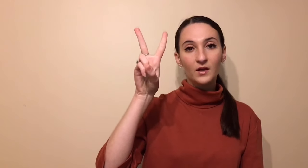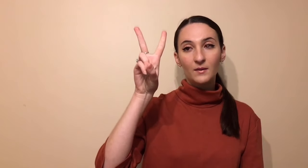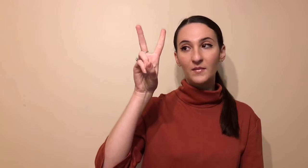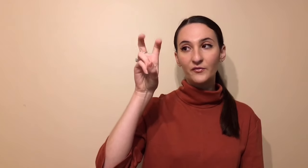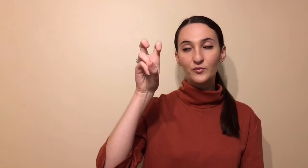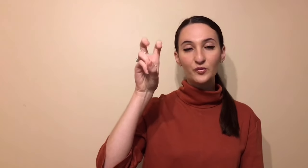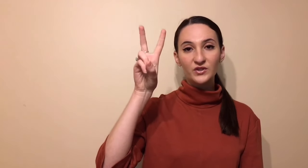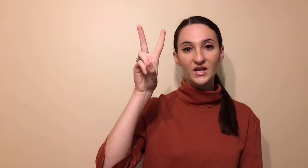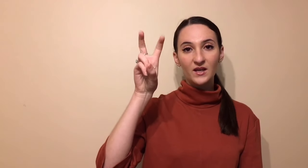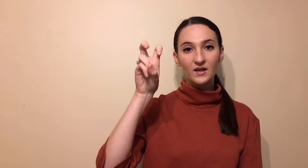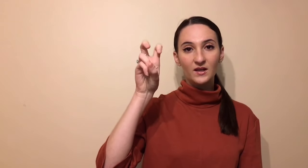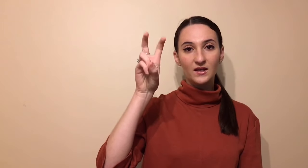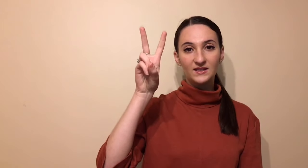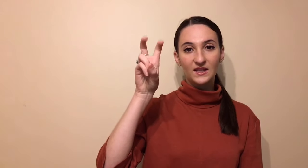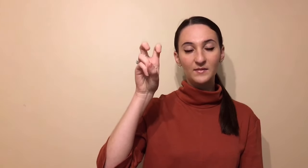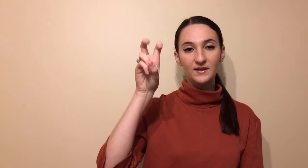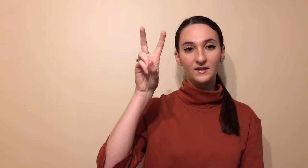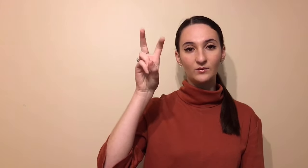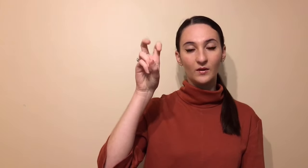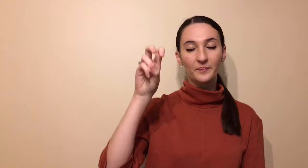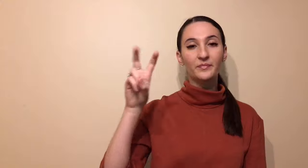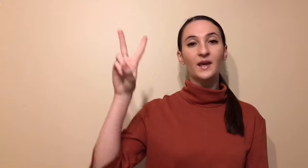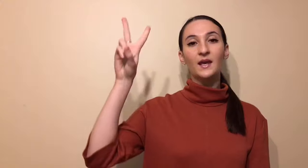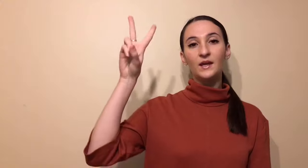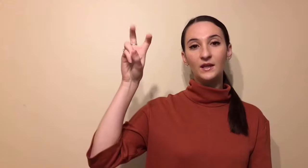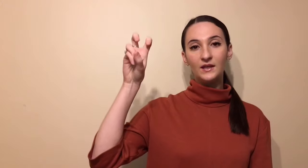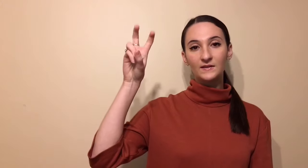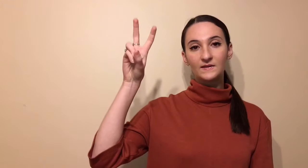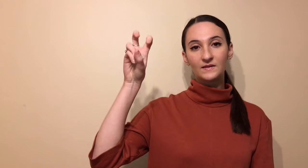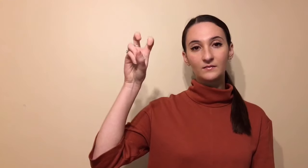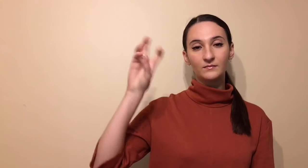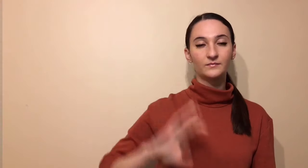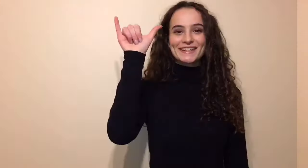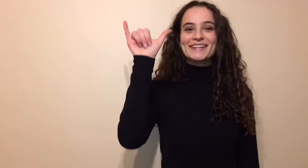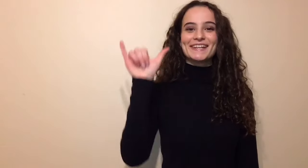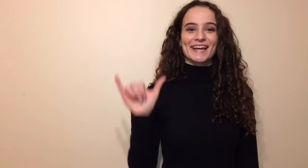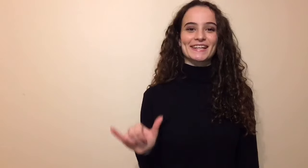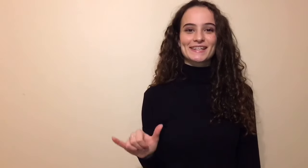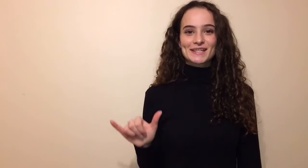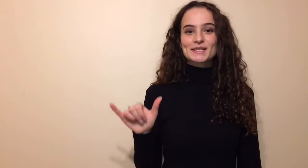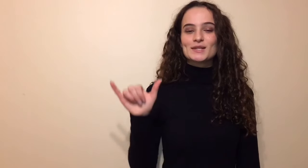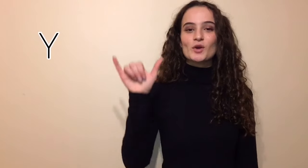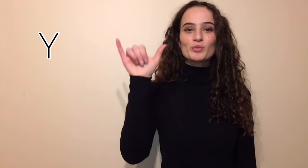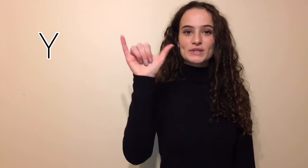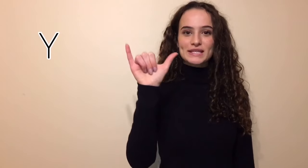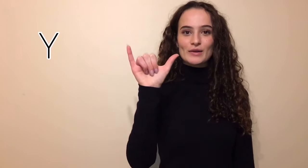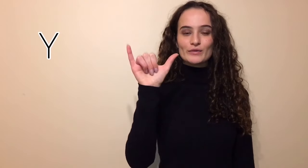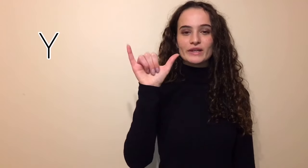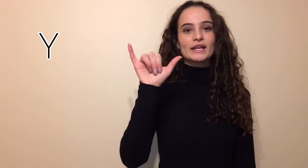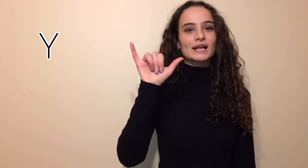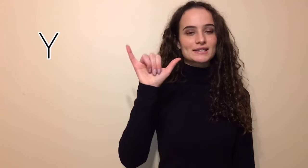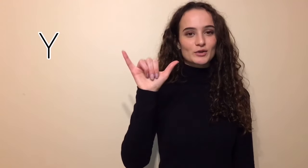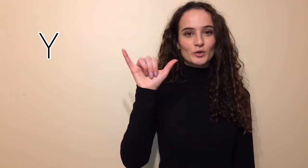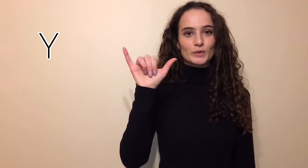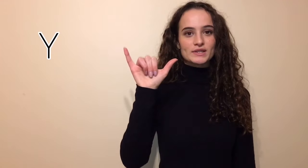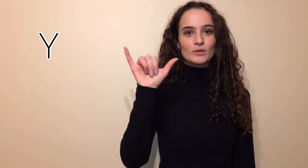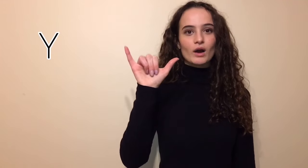mais vous bougez l'extrémité des doigts. X. Y. C'est le pouce qui est le V ainsi que le petit doigt.